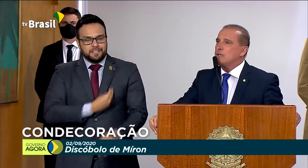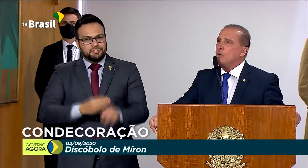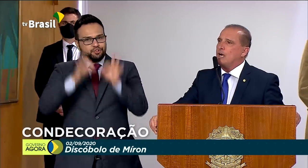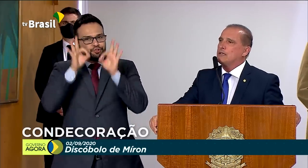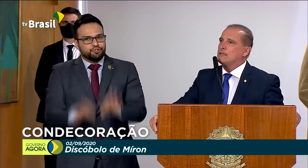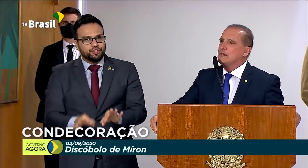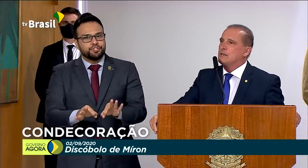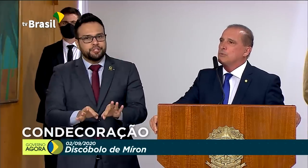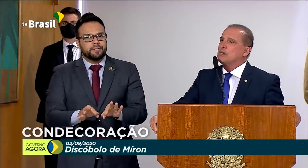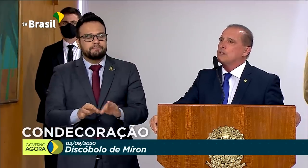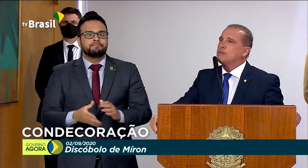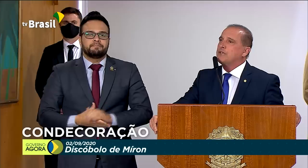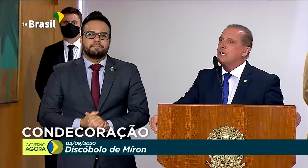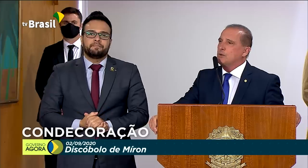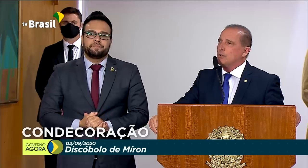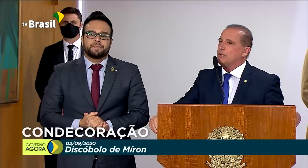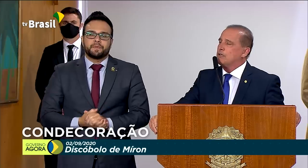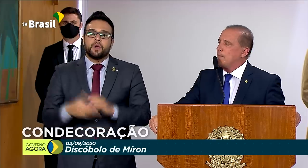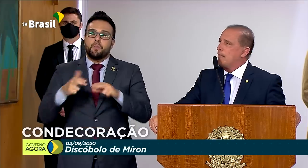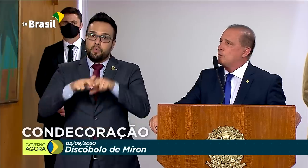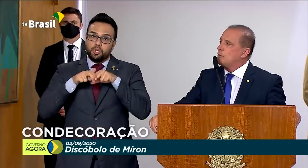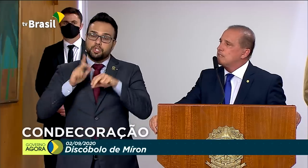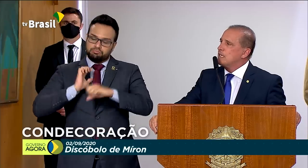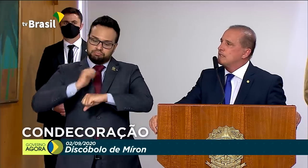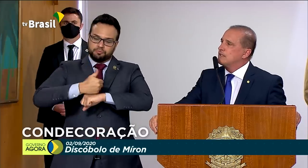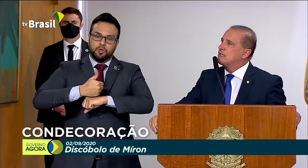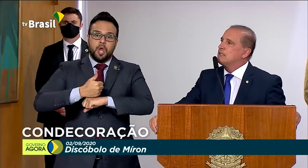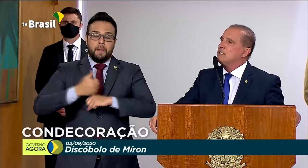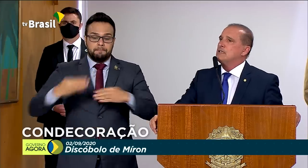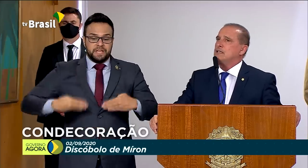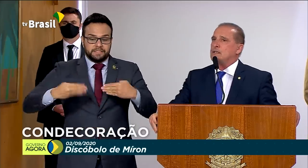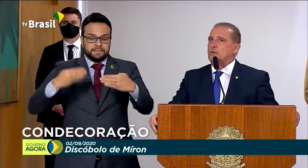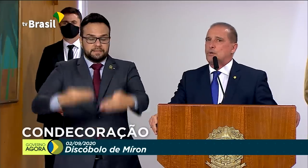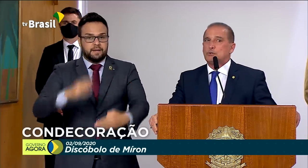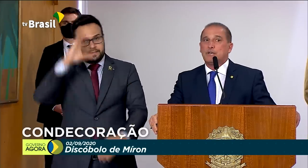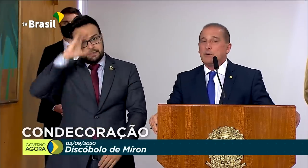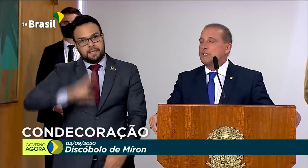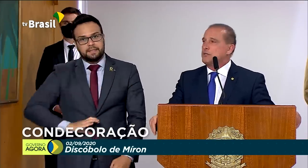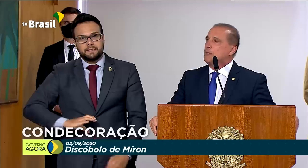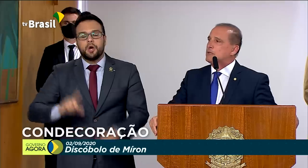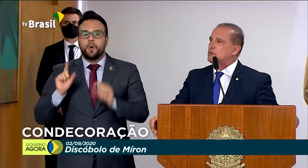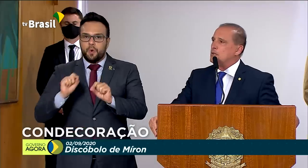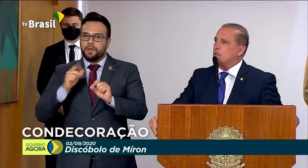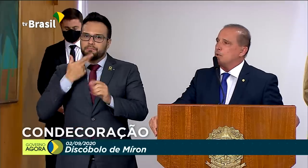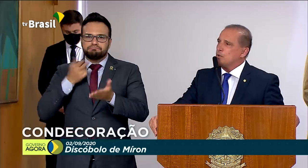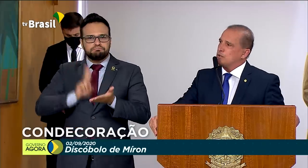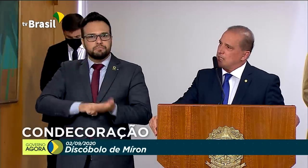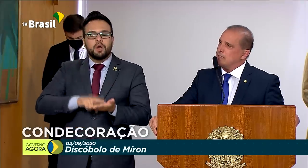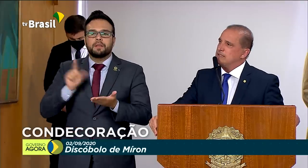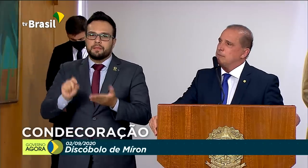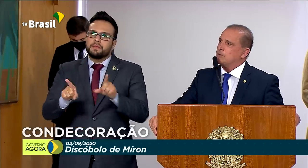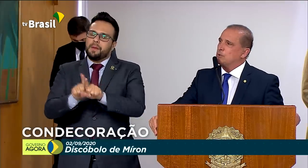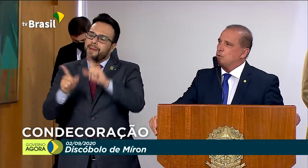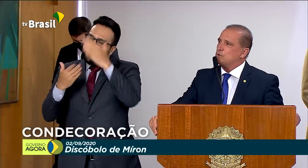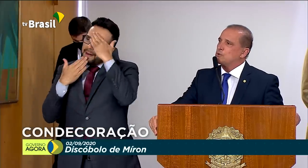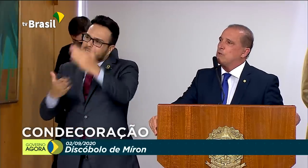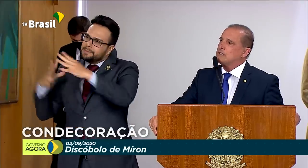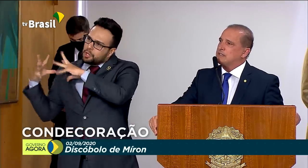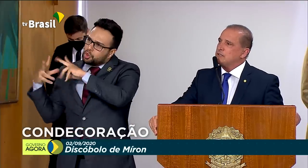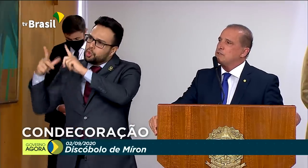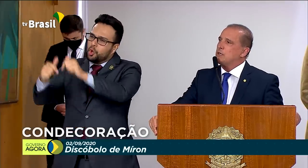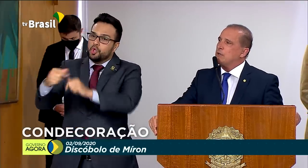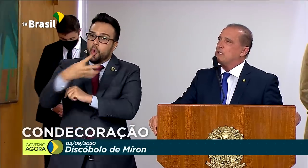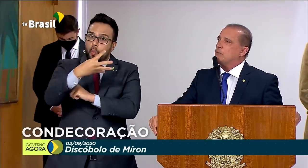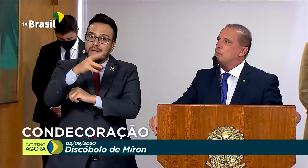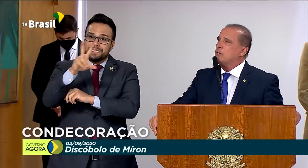e honrada. Portanto, fica em nome do Ministério da Cidadania o nosso reconhecimento e o nosso agradecimento a todos os